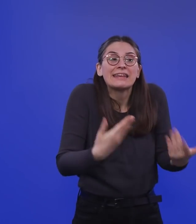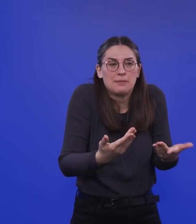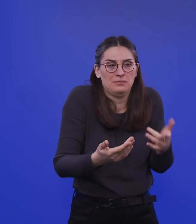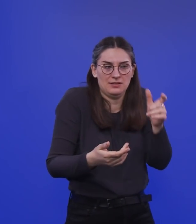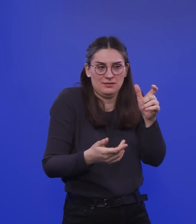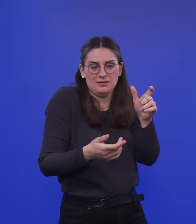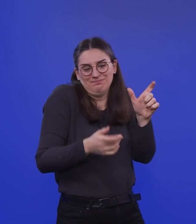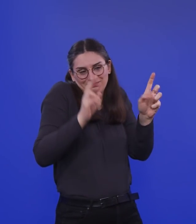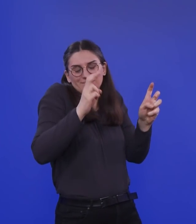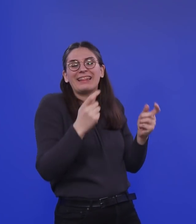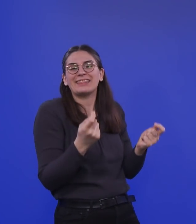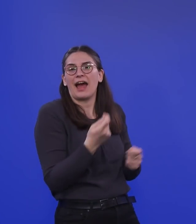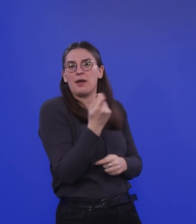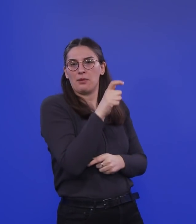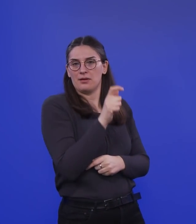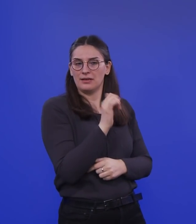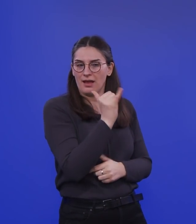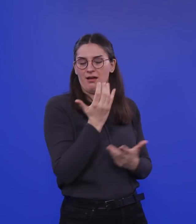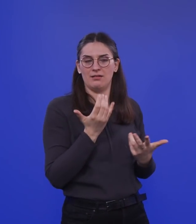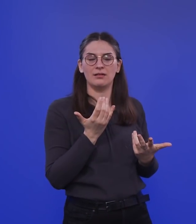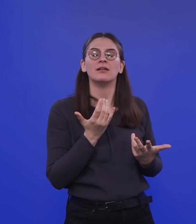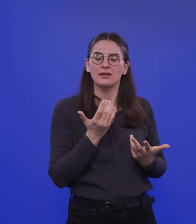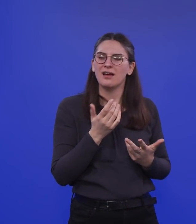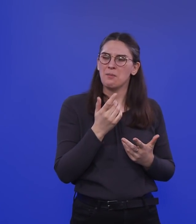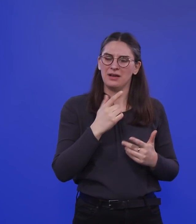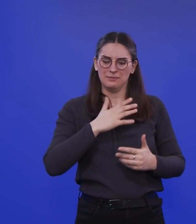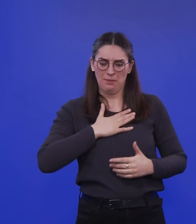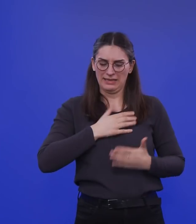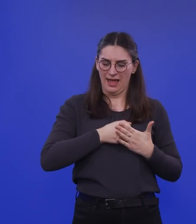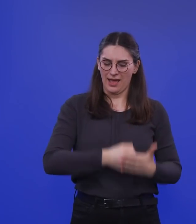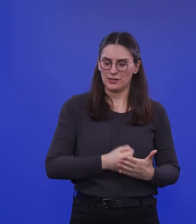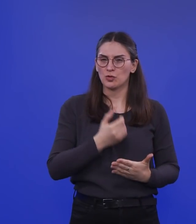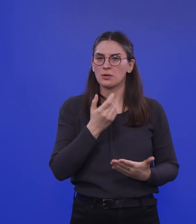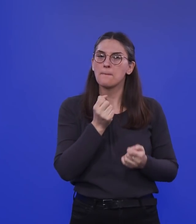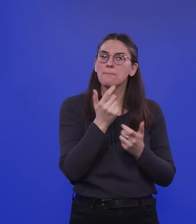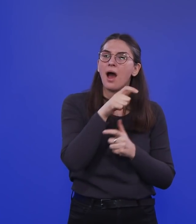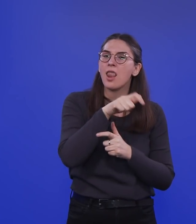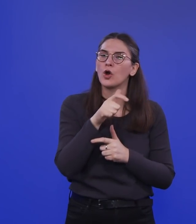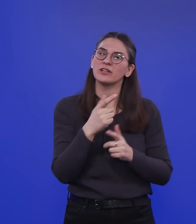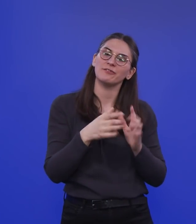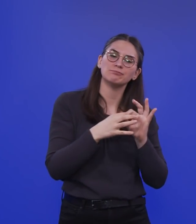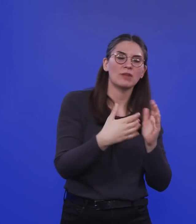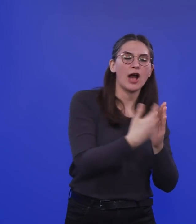ich habe so ein bisschen den Eindruck, dass gerade auch manche Leute, die so epidemiologisch argumentieren, vielleicht